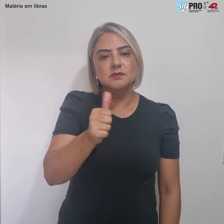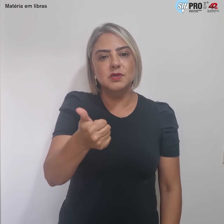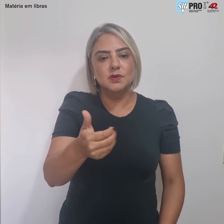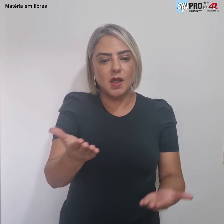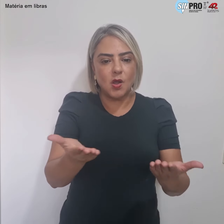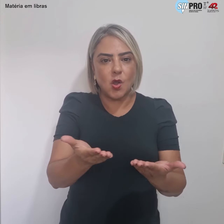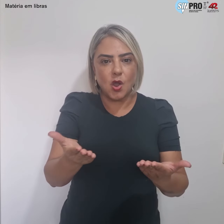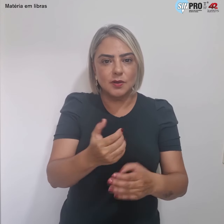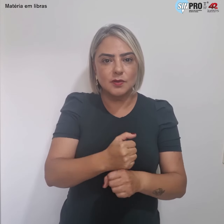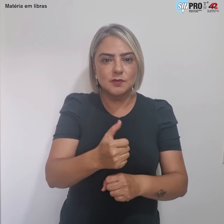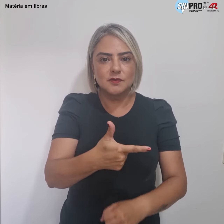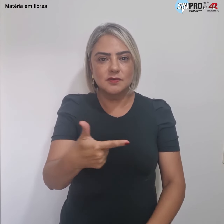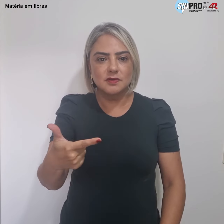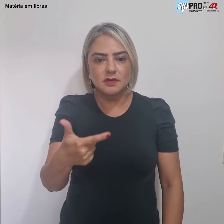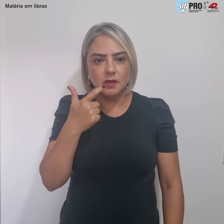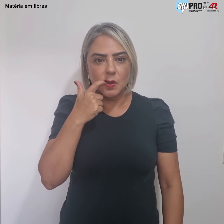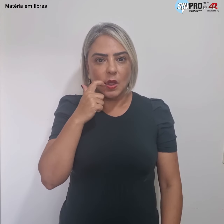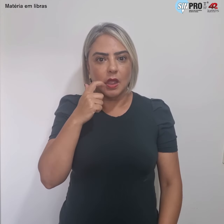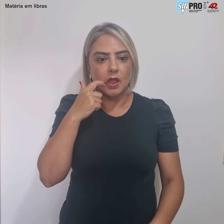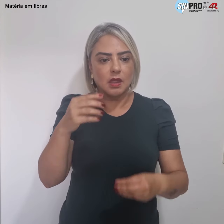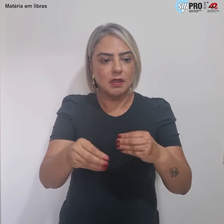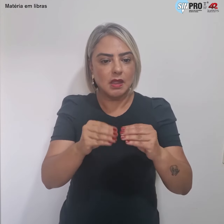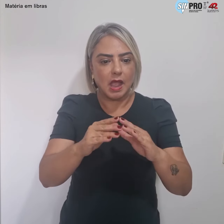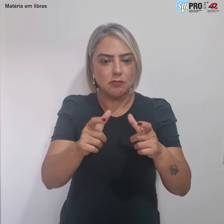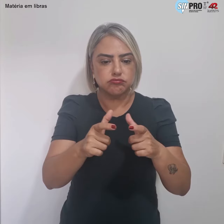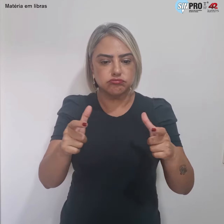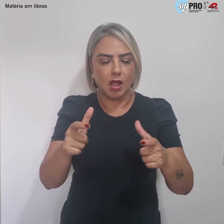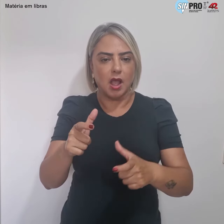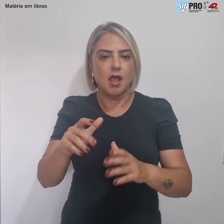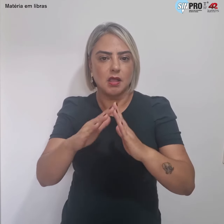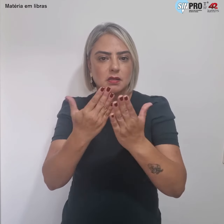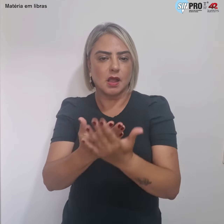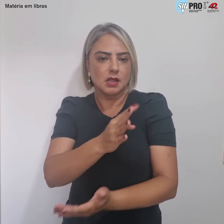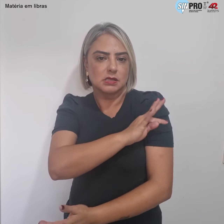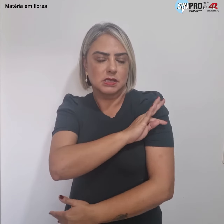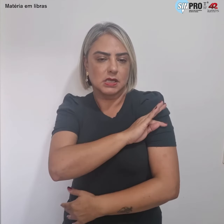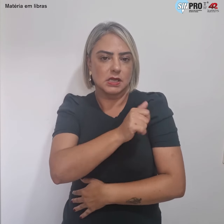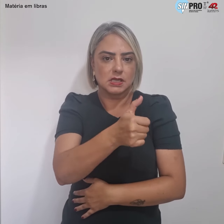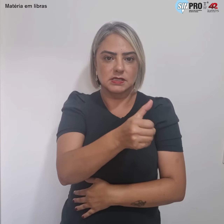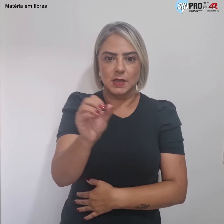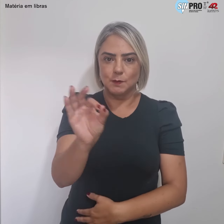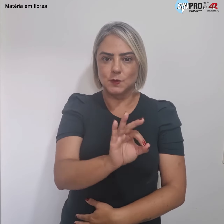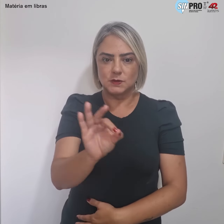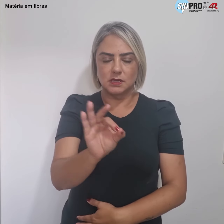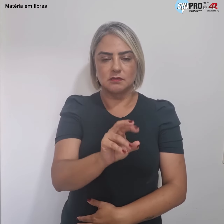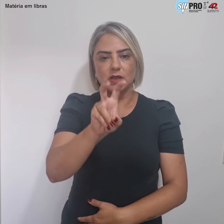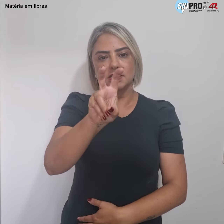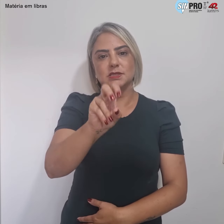2022, e o acréscimo das escolas técnicas passou de 100% para 50%.